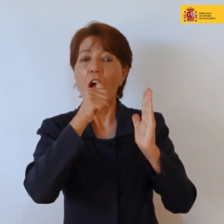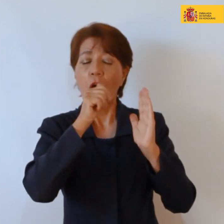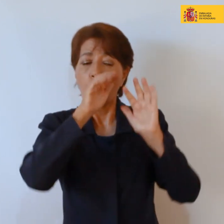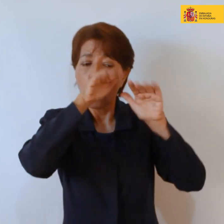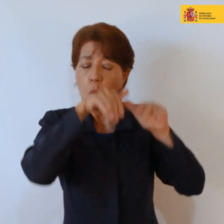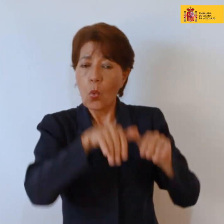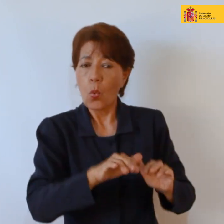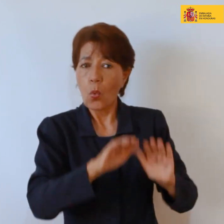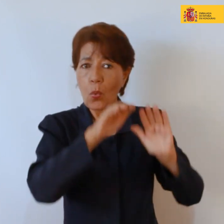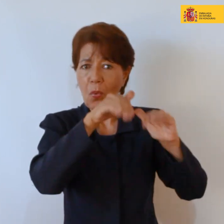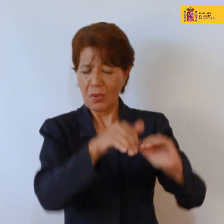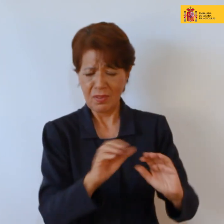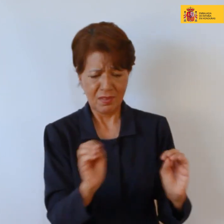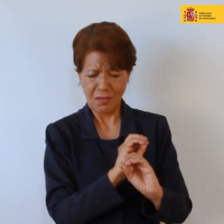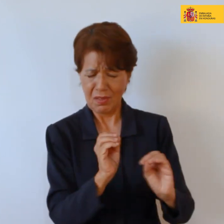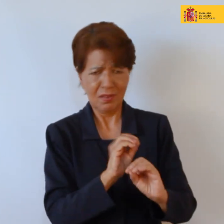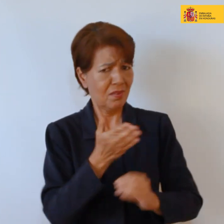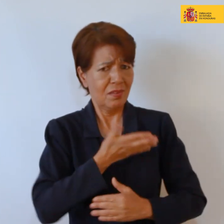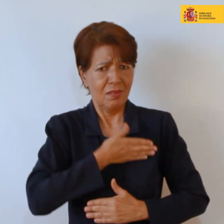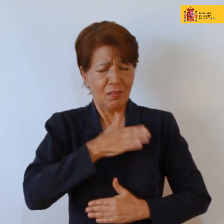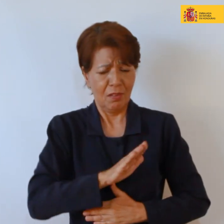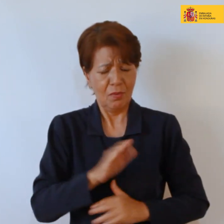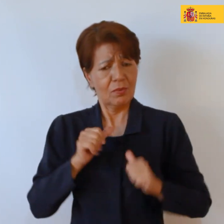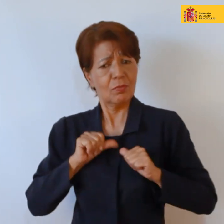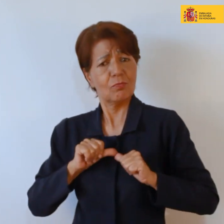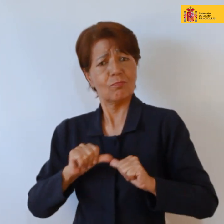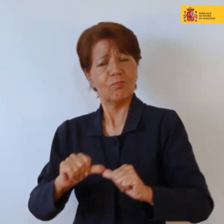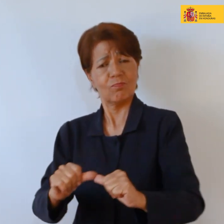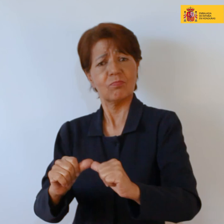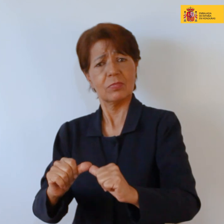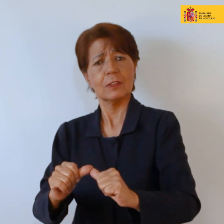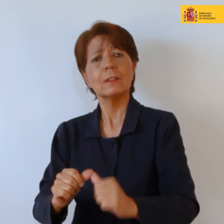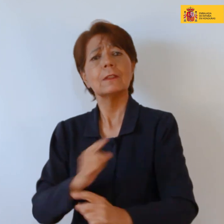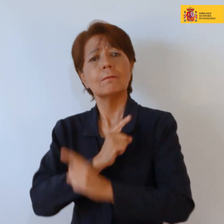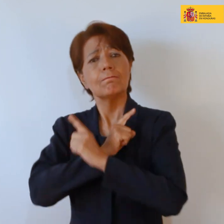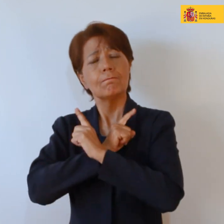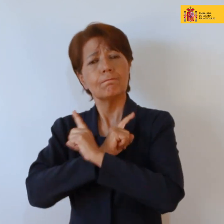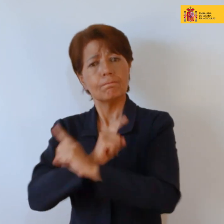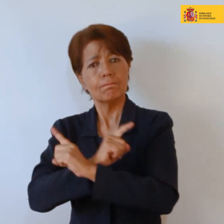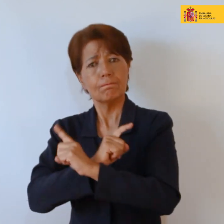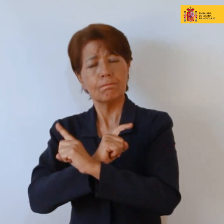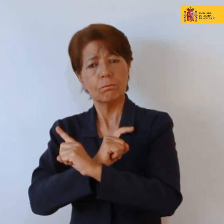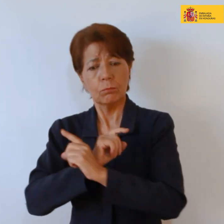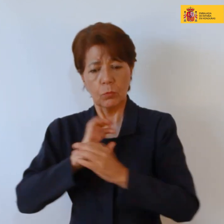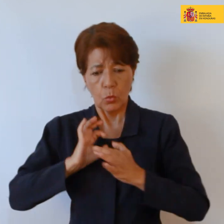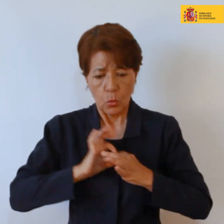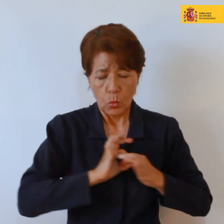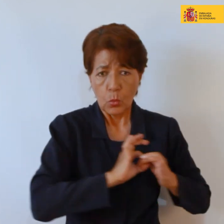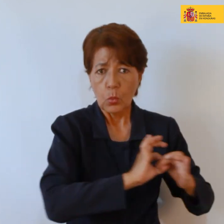estemos bajo el agua no nos vamos a morir vamos a estar aquí luchando todavía con hermanamiento ¿no?